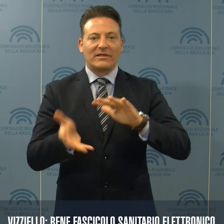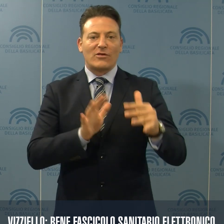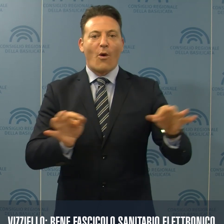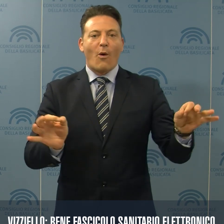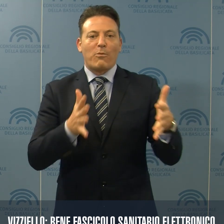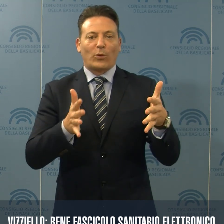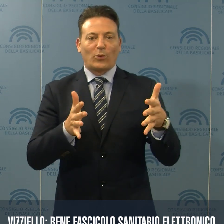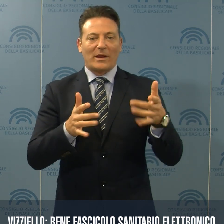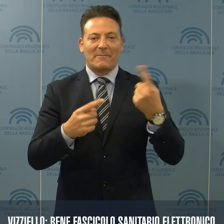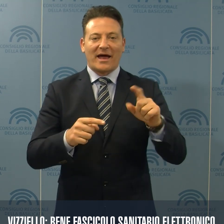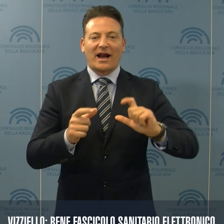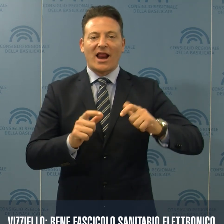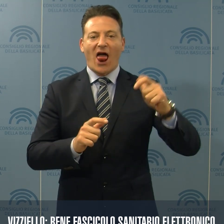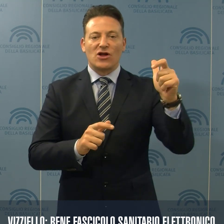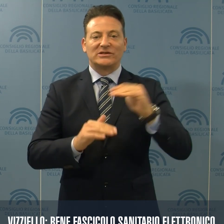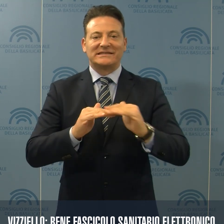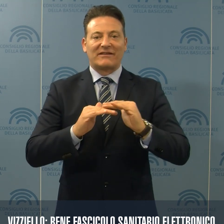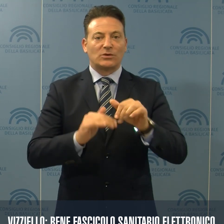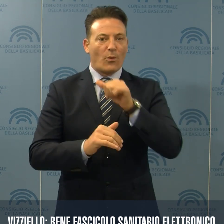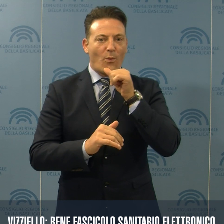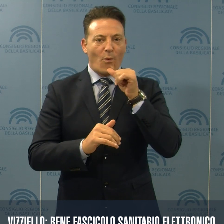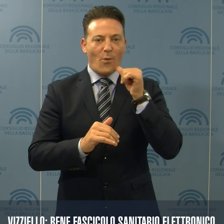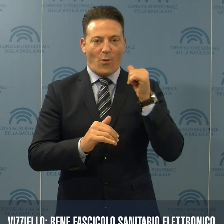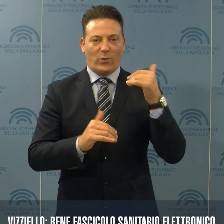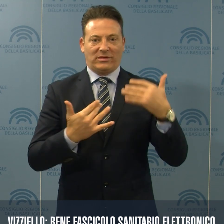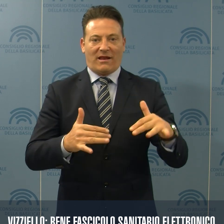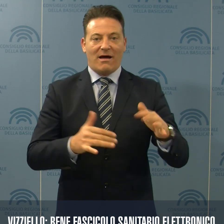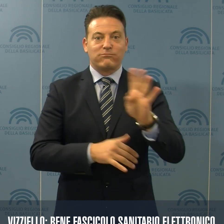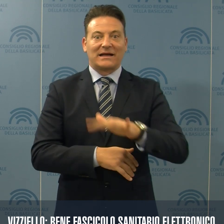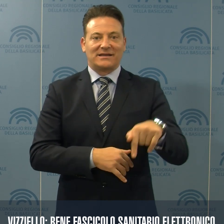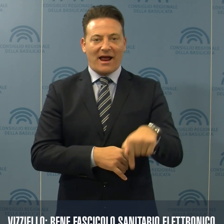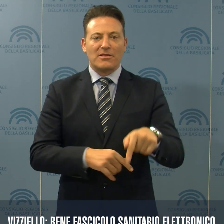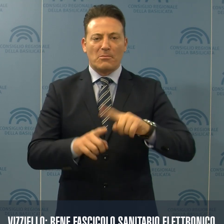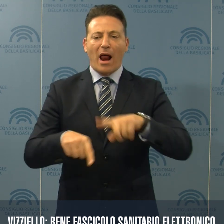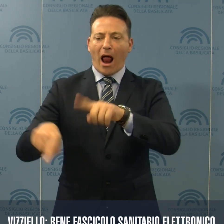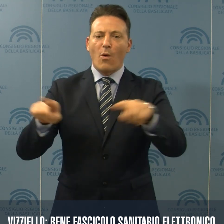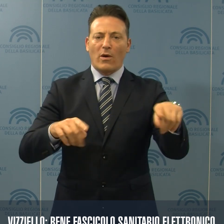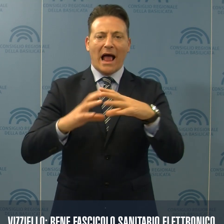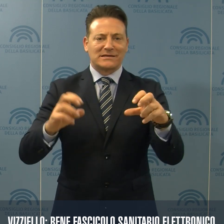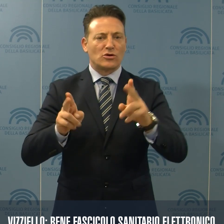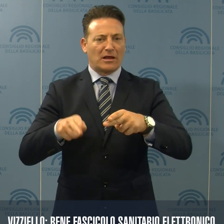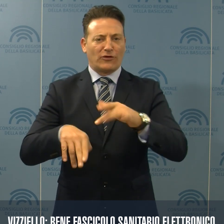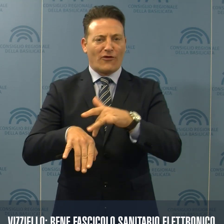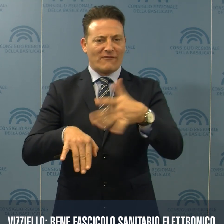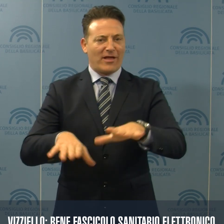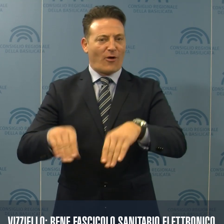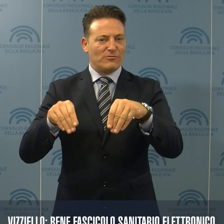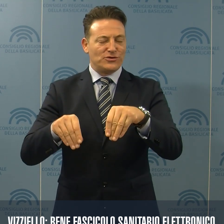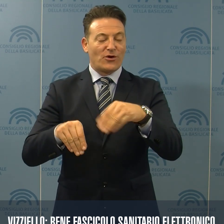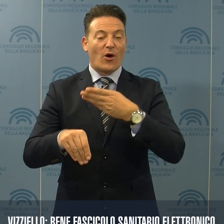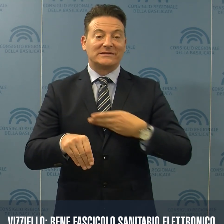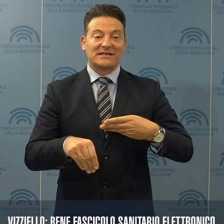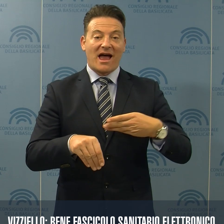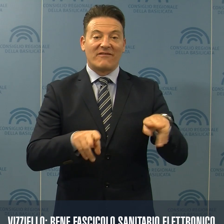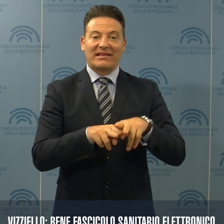opportunità per il rilancio di un servizio utile e che in Basilicata è in buona parte attuato, il consigliere di